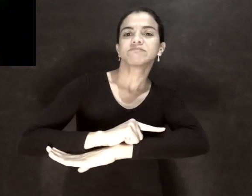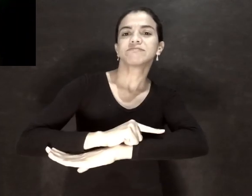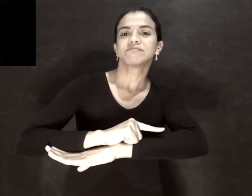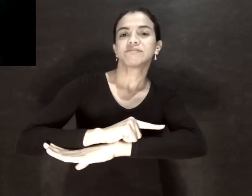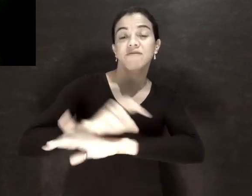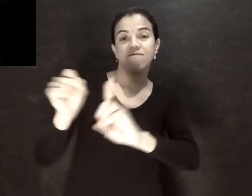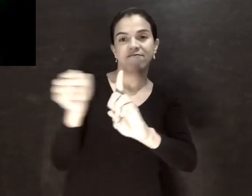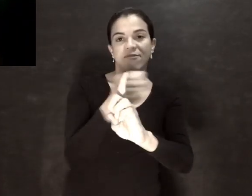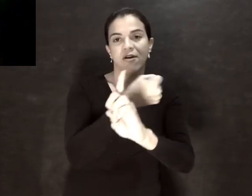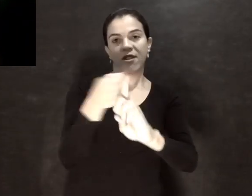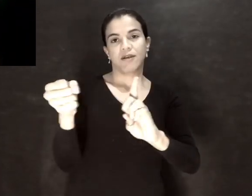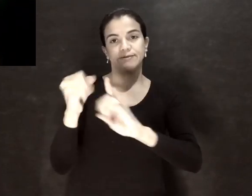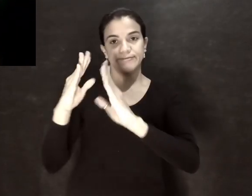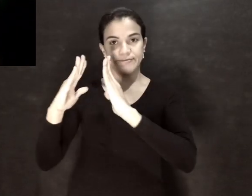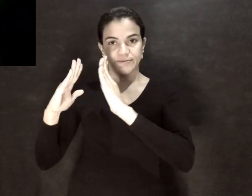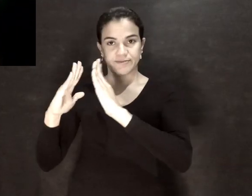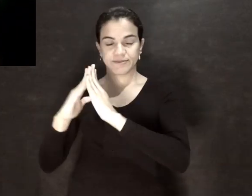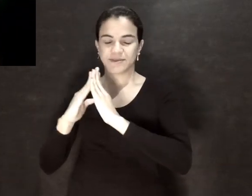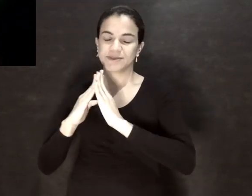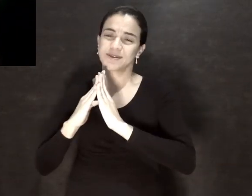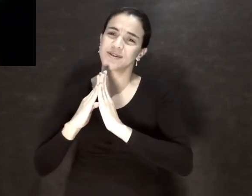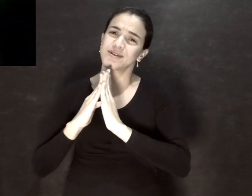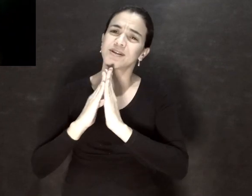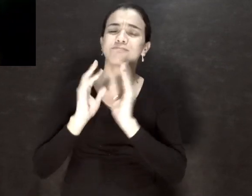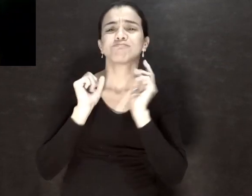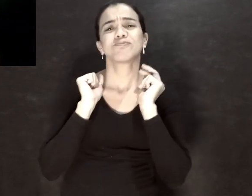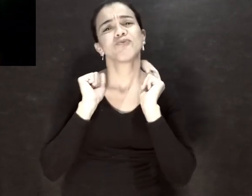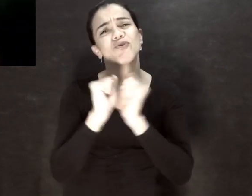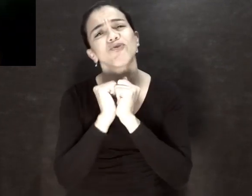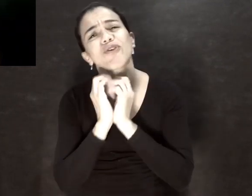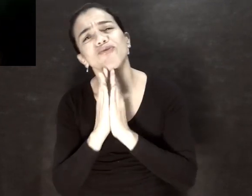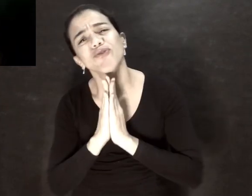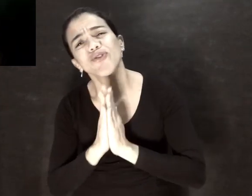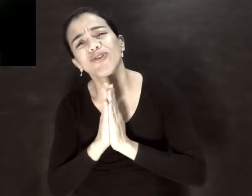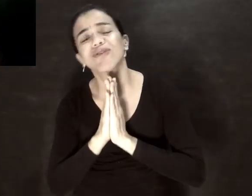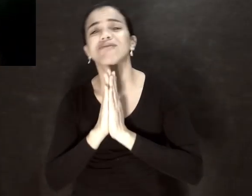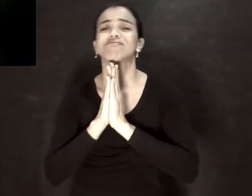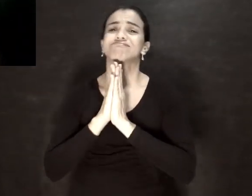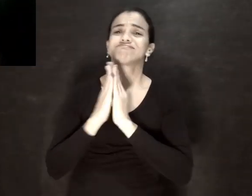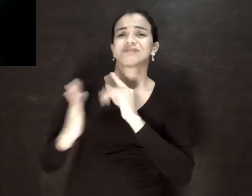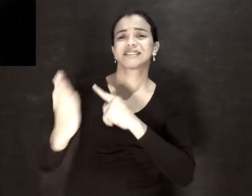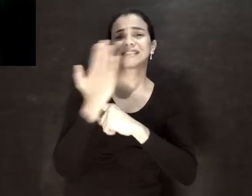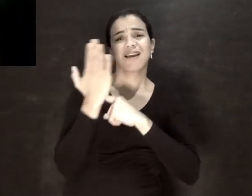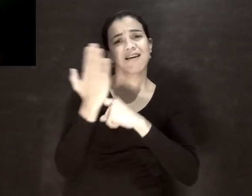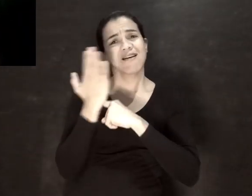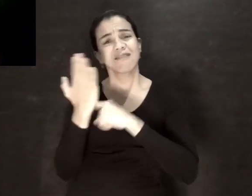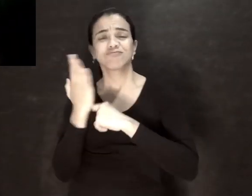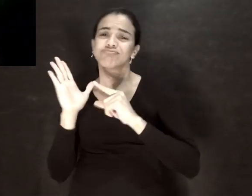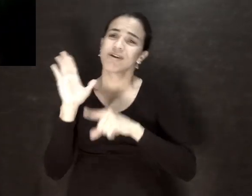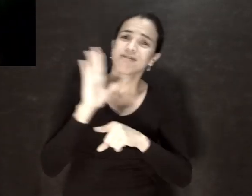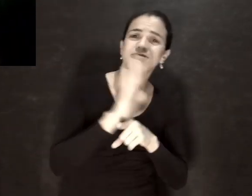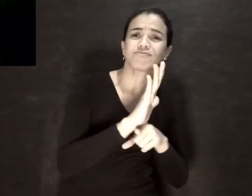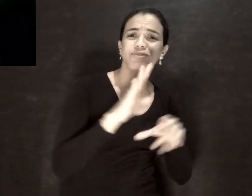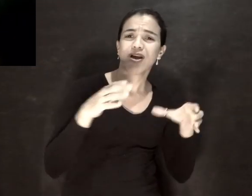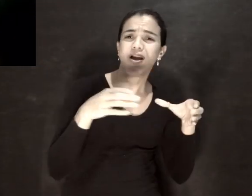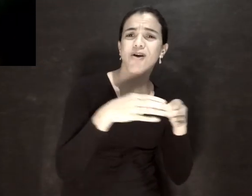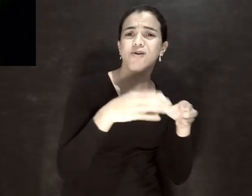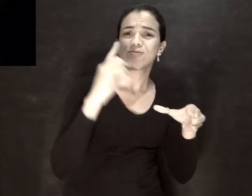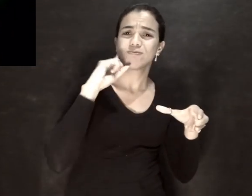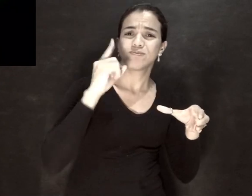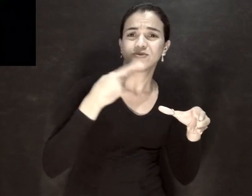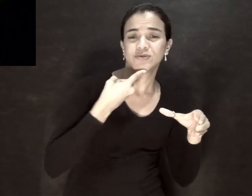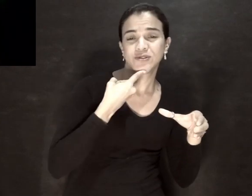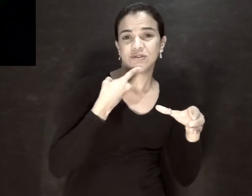chamada violência doméstica. Eu conto com vocês, de verdade, para que a gente